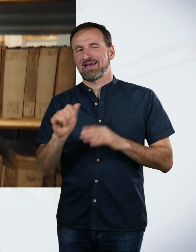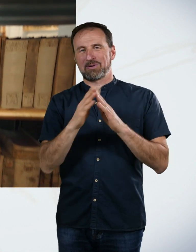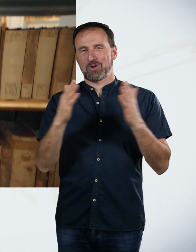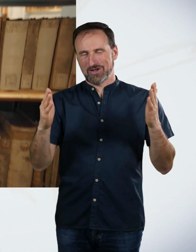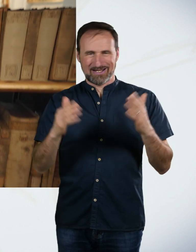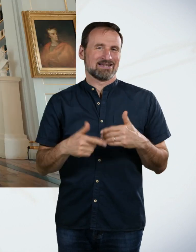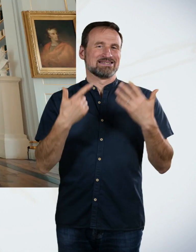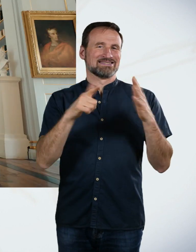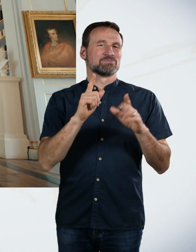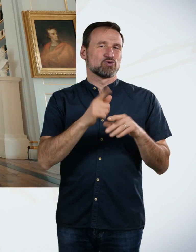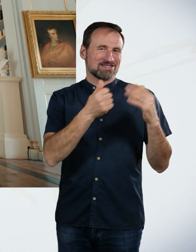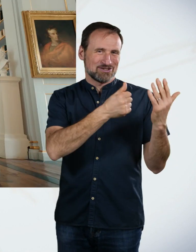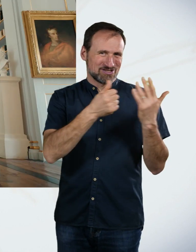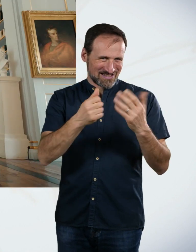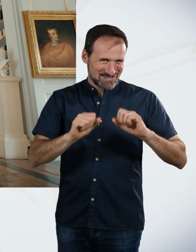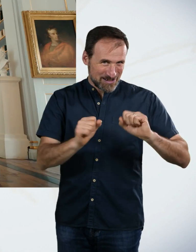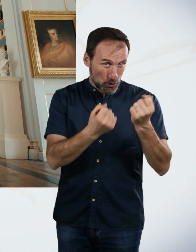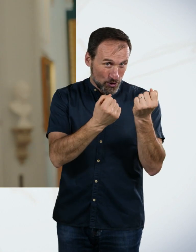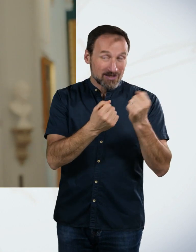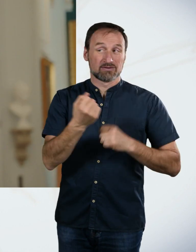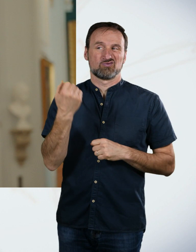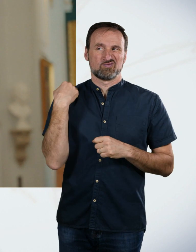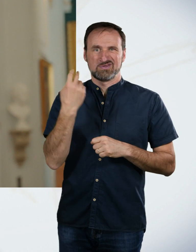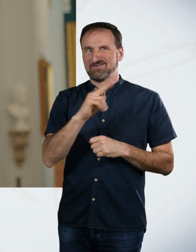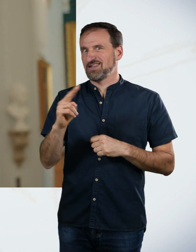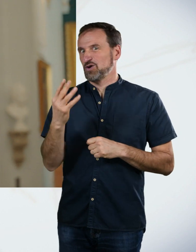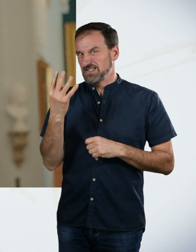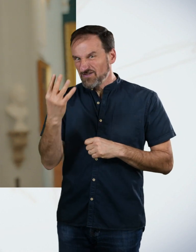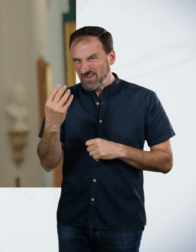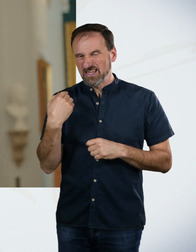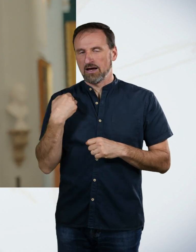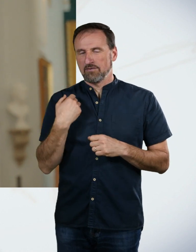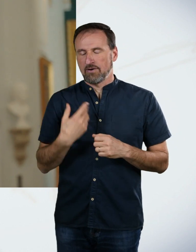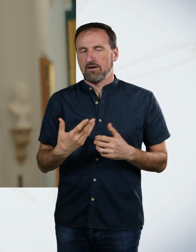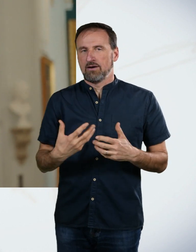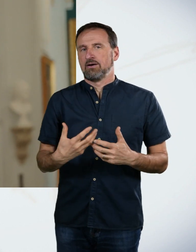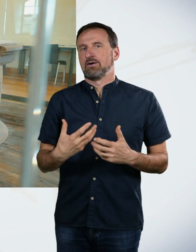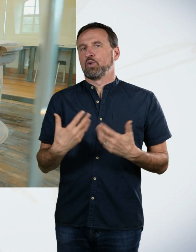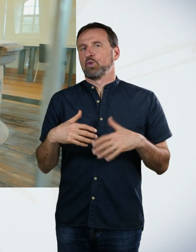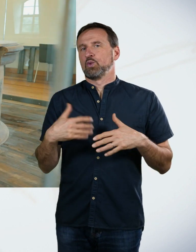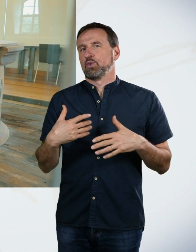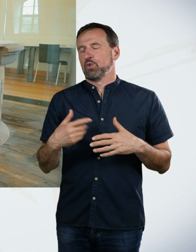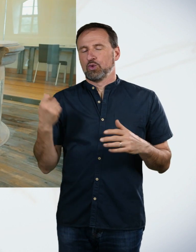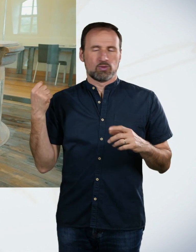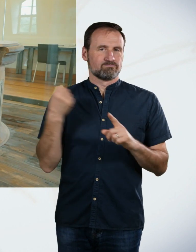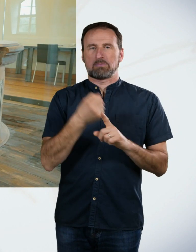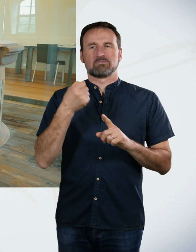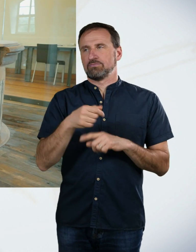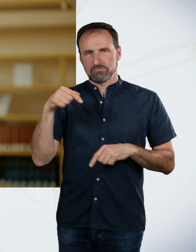vielleicht wissen, im Jahr 2004 hatten wir hier einen kleinen Rückschlag, nämlich das Gebäude wäre fast abgebrannt. Und auch einige